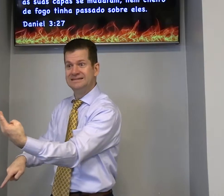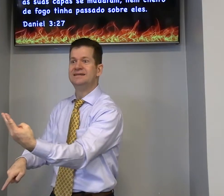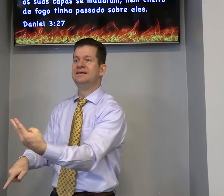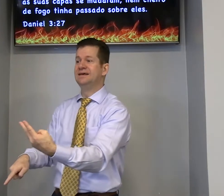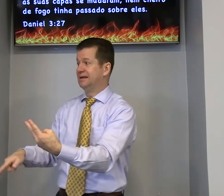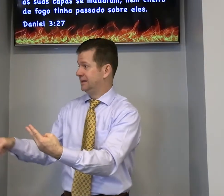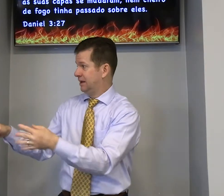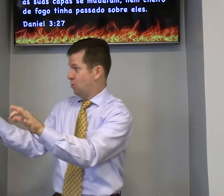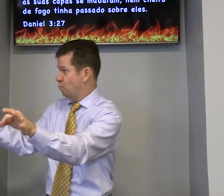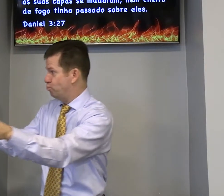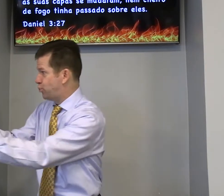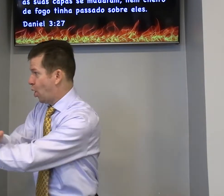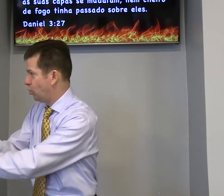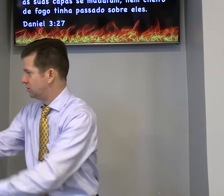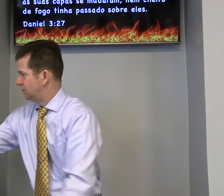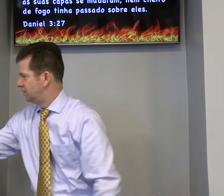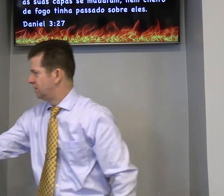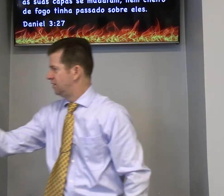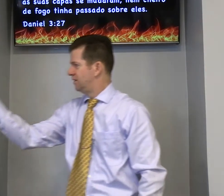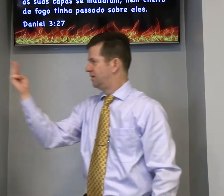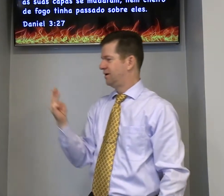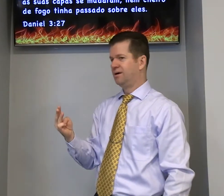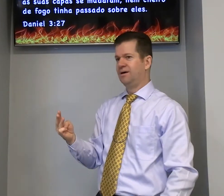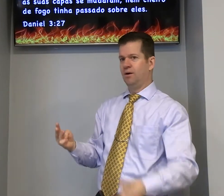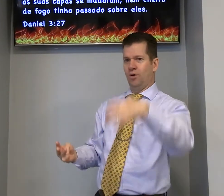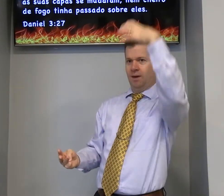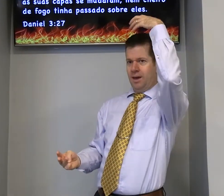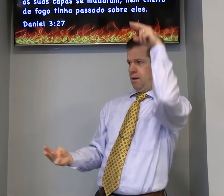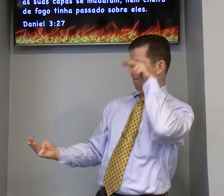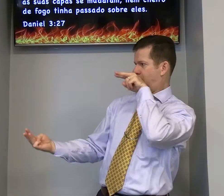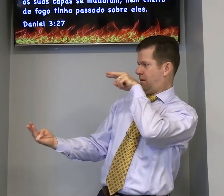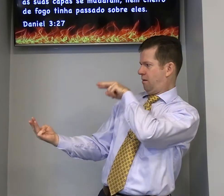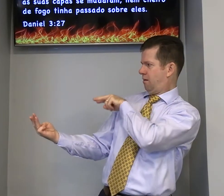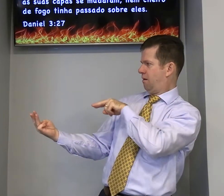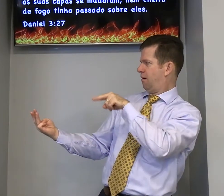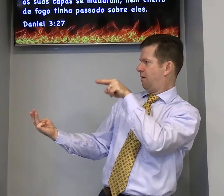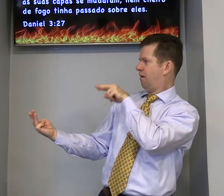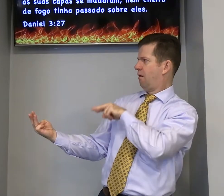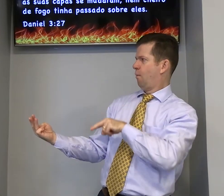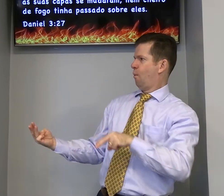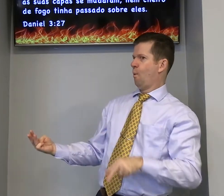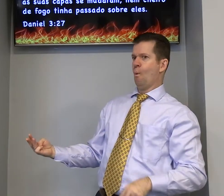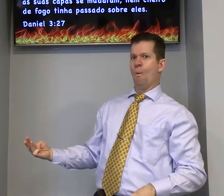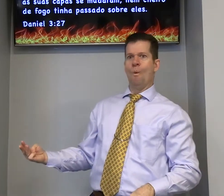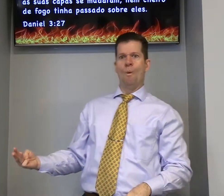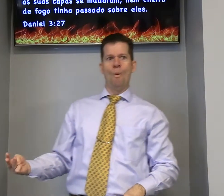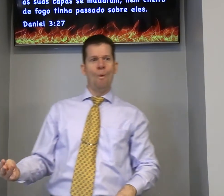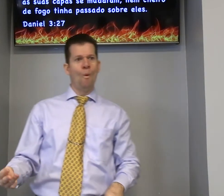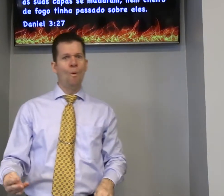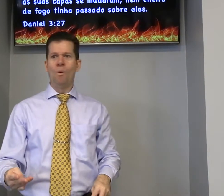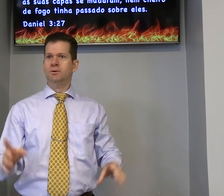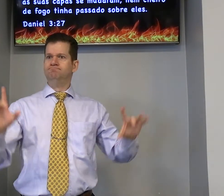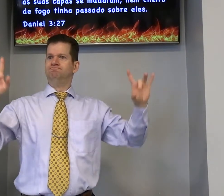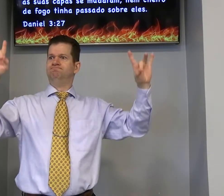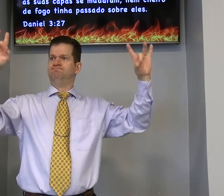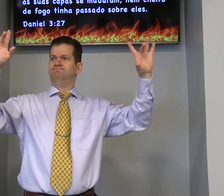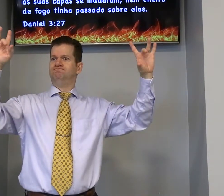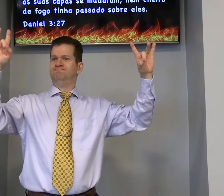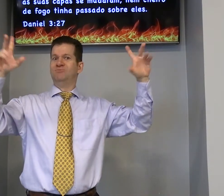igual esses homens Deus chamou ele o rei chamou ele para sair do fornalho de fogo e